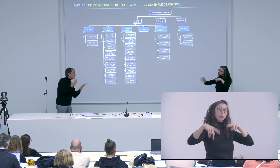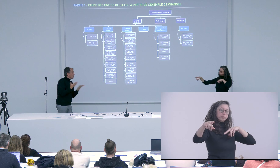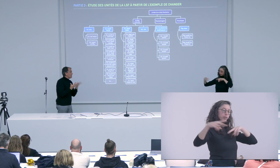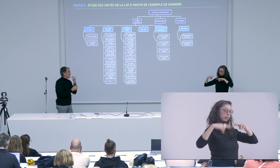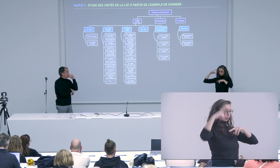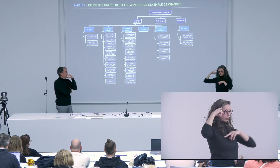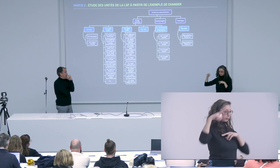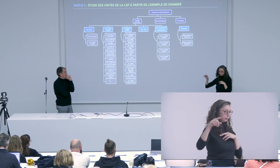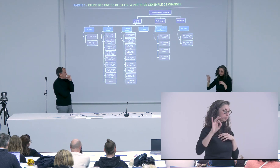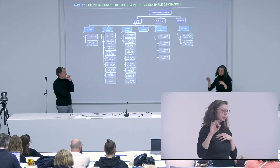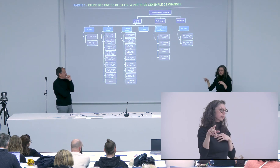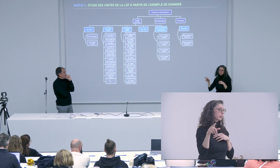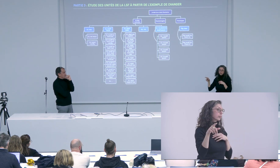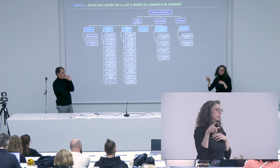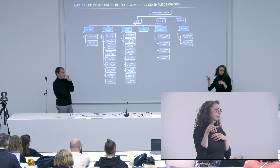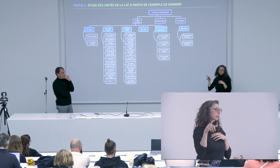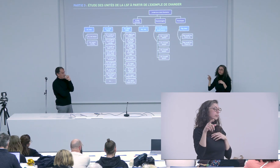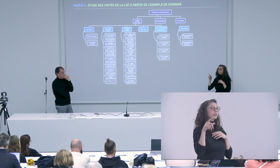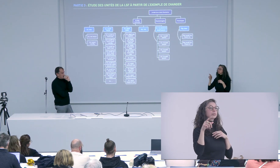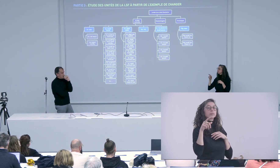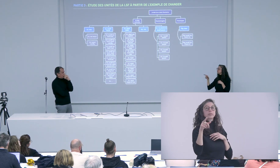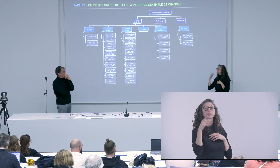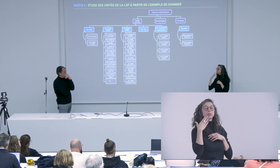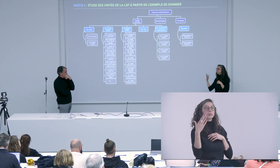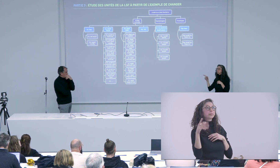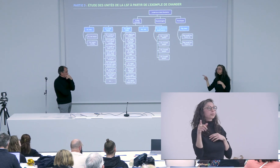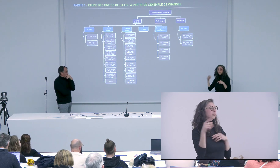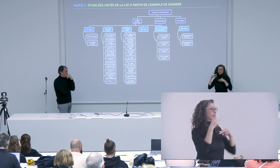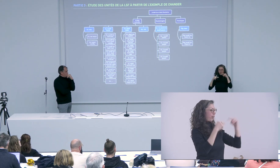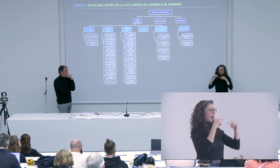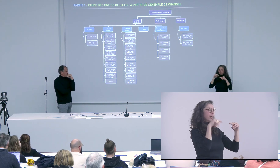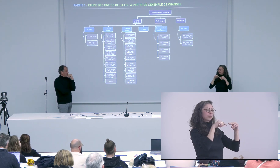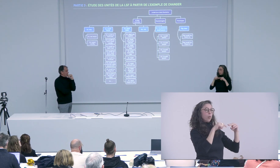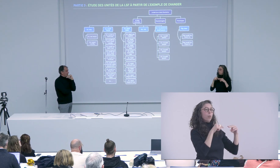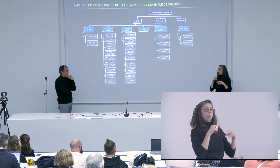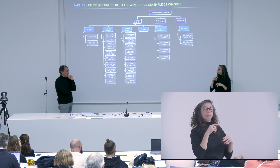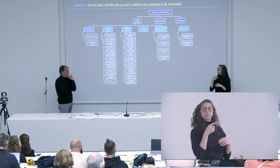variations ce sont de quelle nature sont ces variations oui sur les variations merci